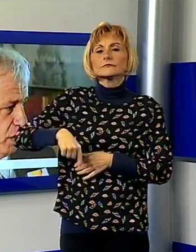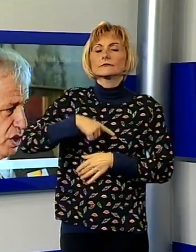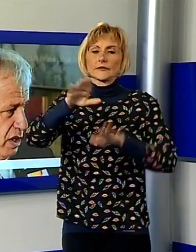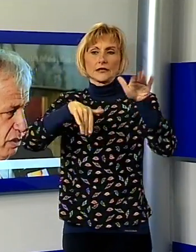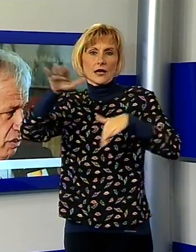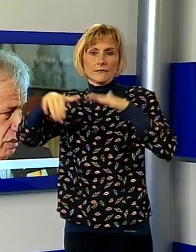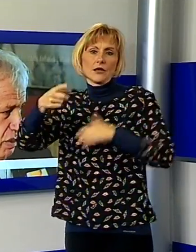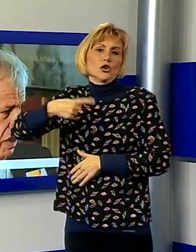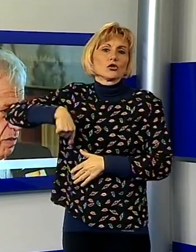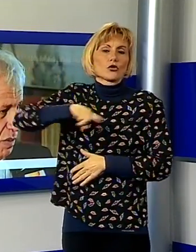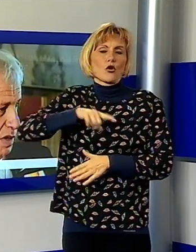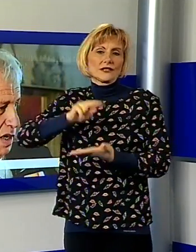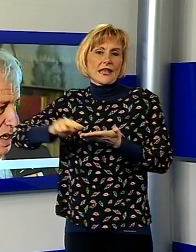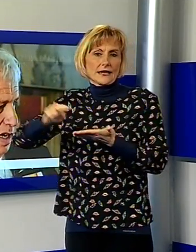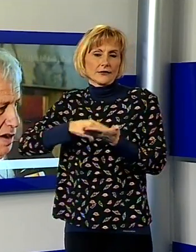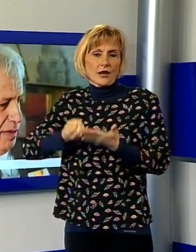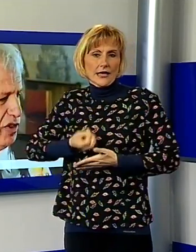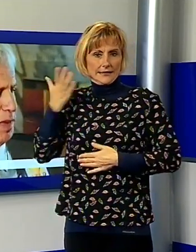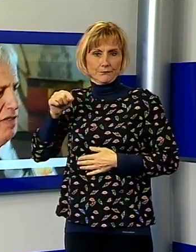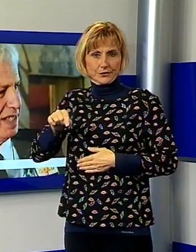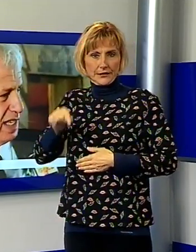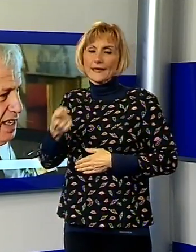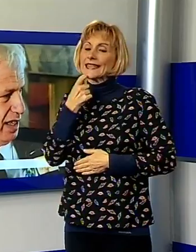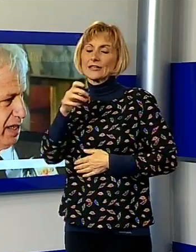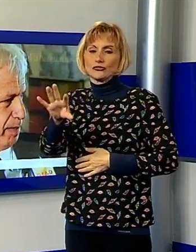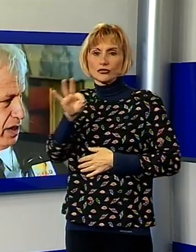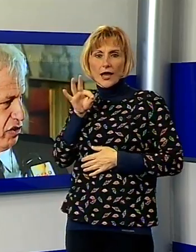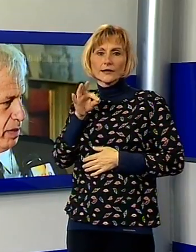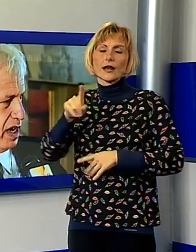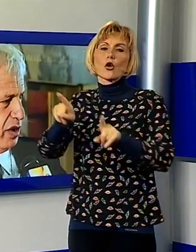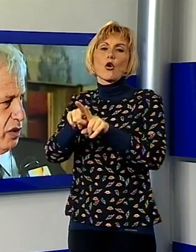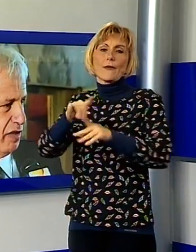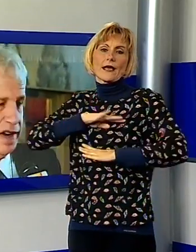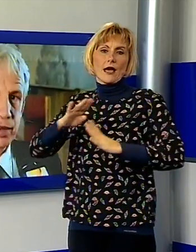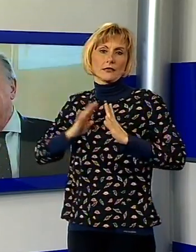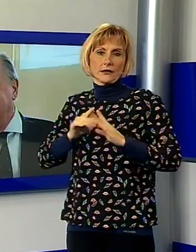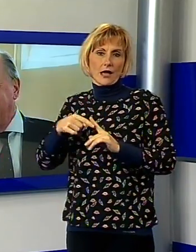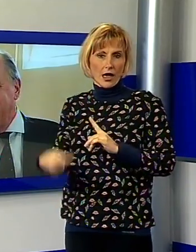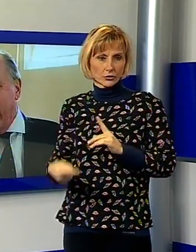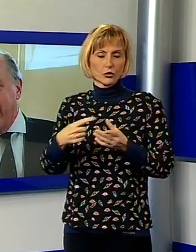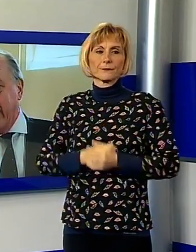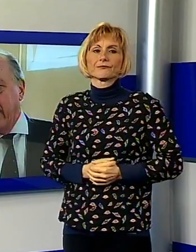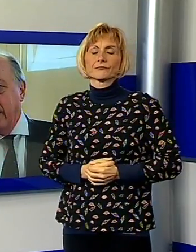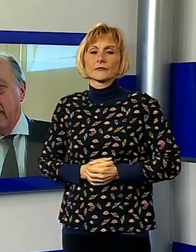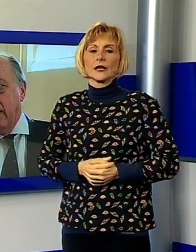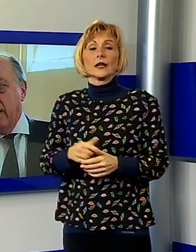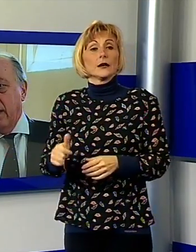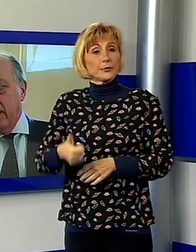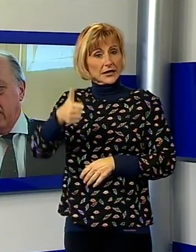diciamo, a esprimersi nel merito, diciamo, di queste proposte. E se primarie saranno, Tambellini non le